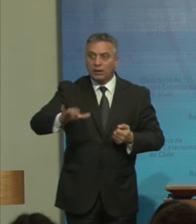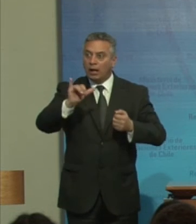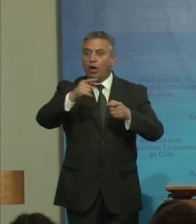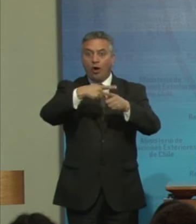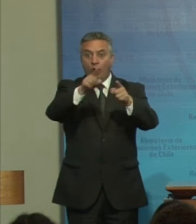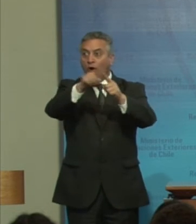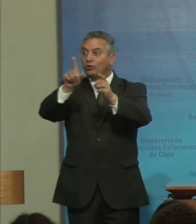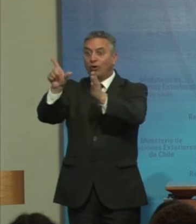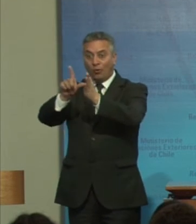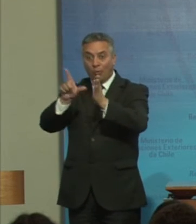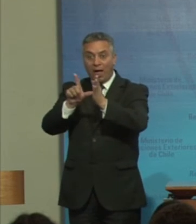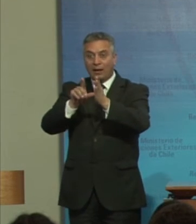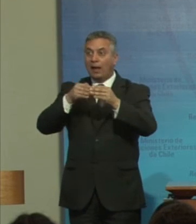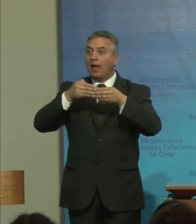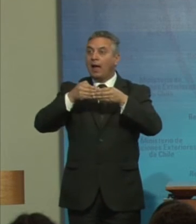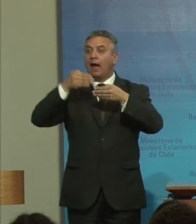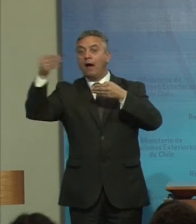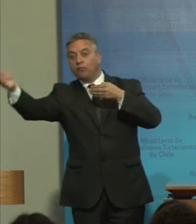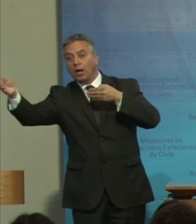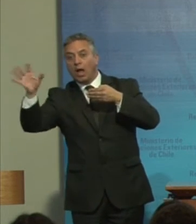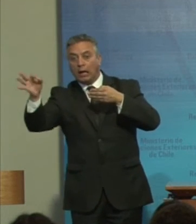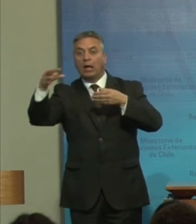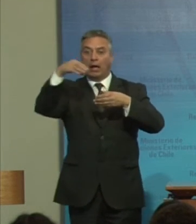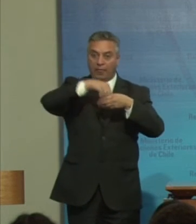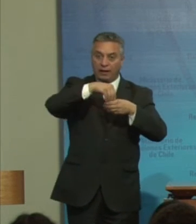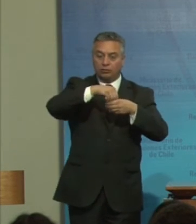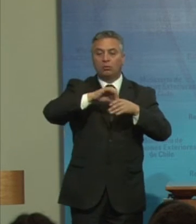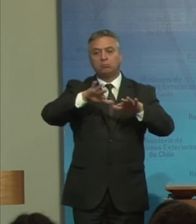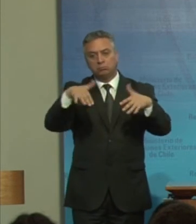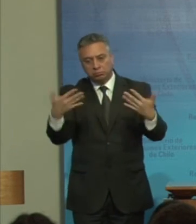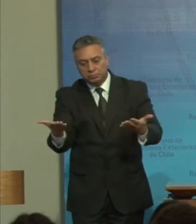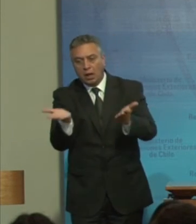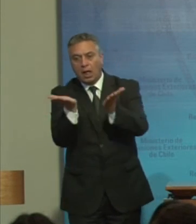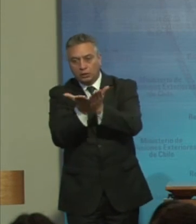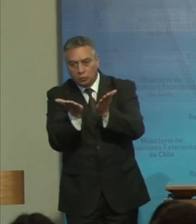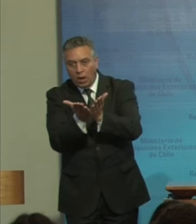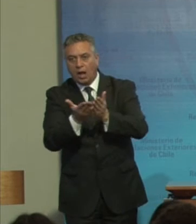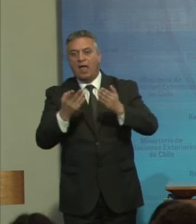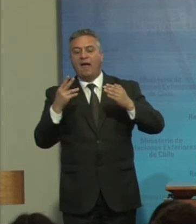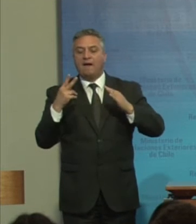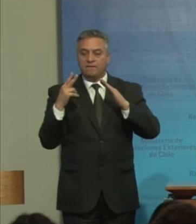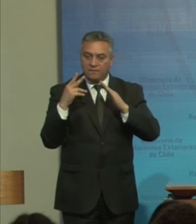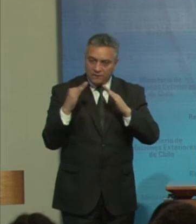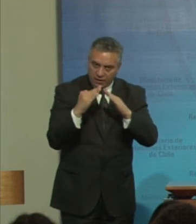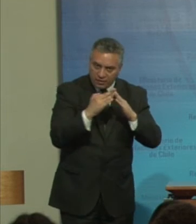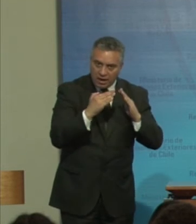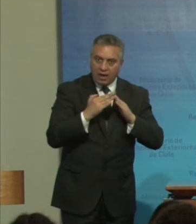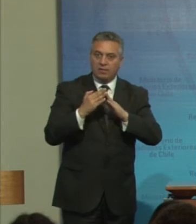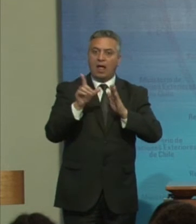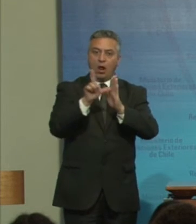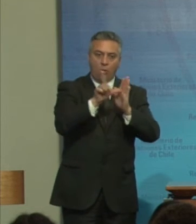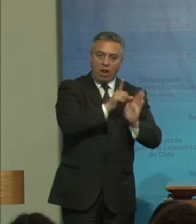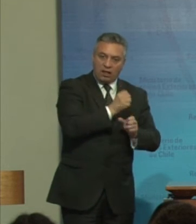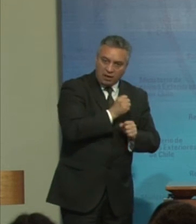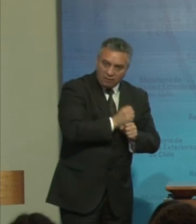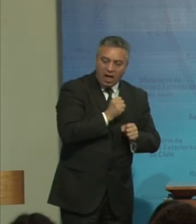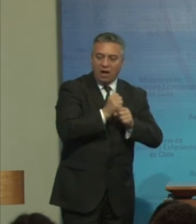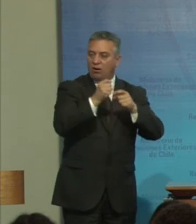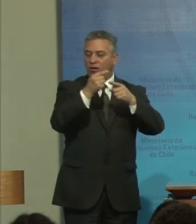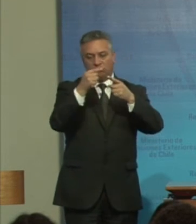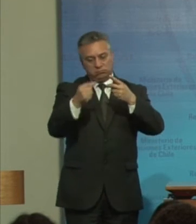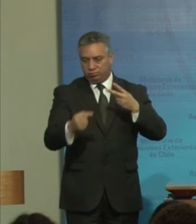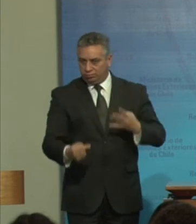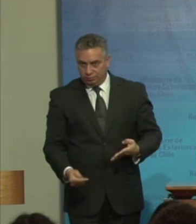Exteriores E interiores Como escuelas Viviendas Instalaciones médicas Lugares de trabajo Etcétera